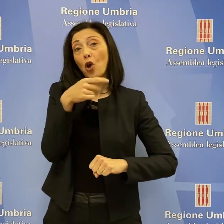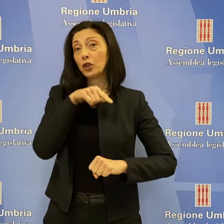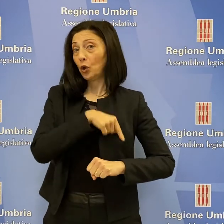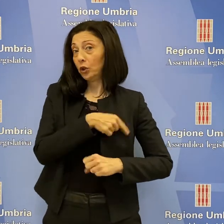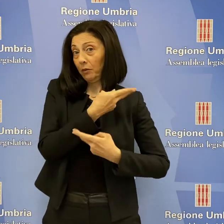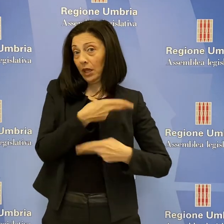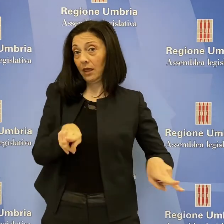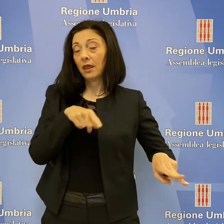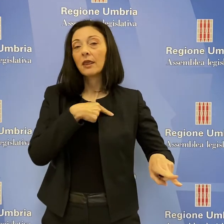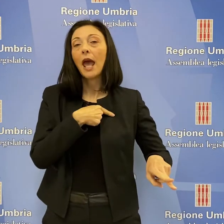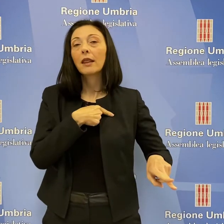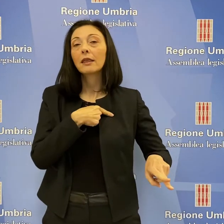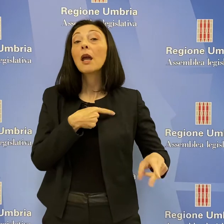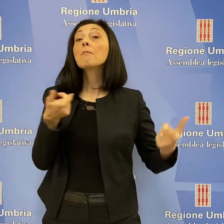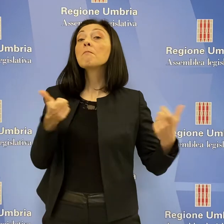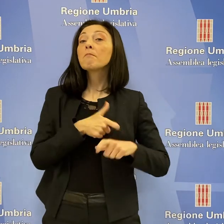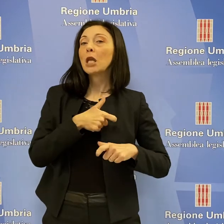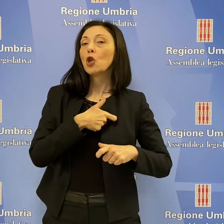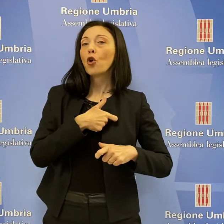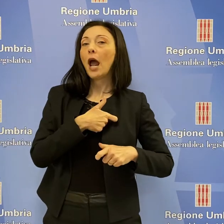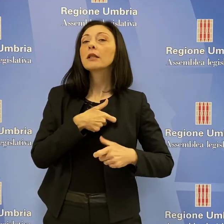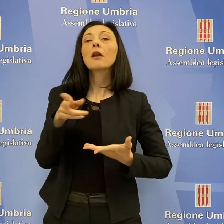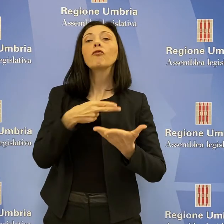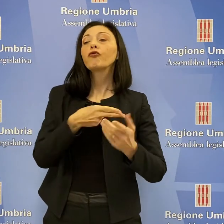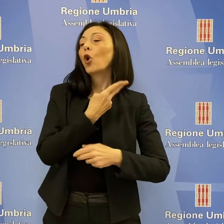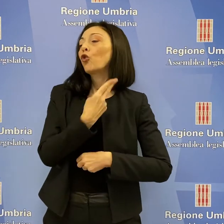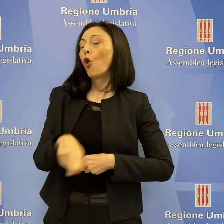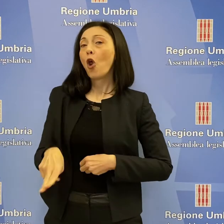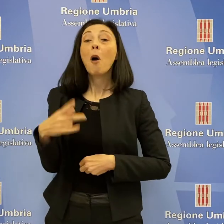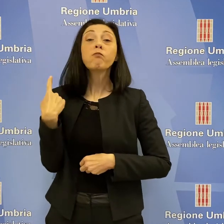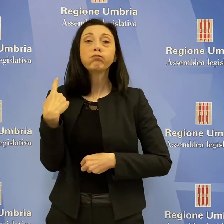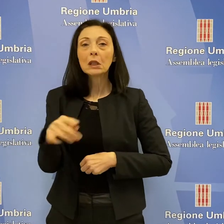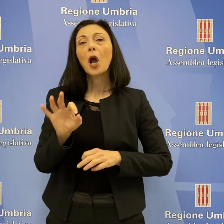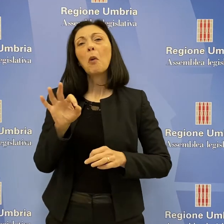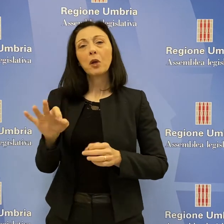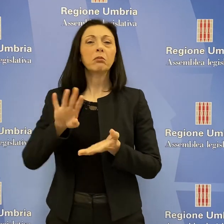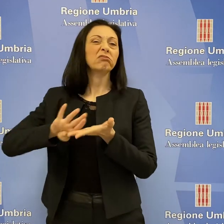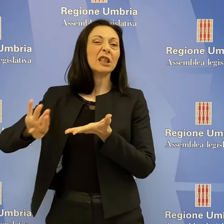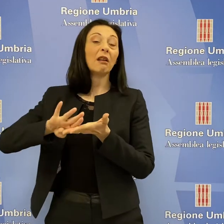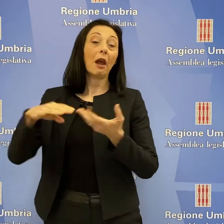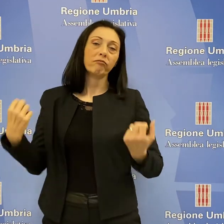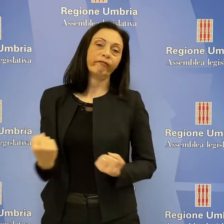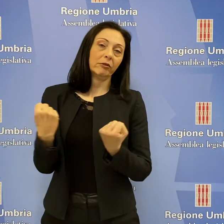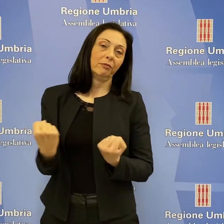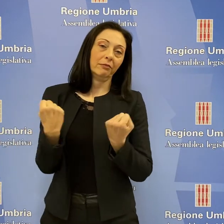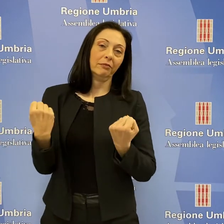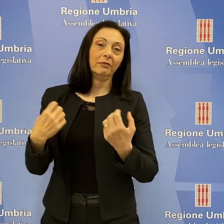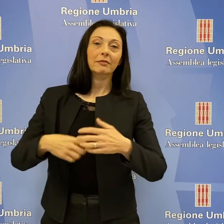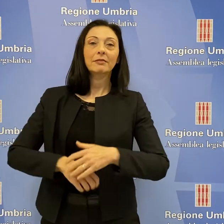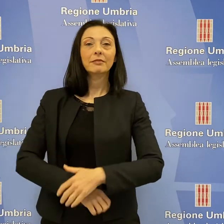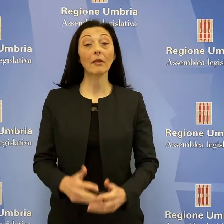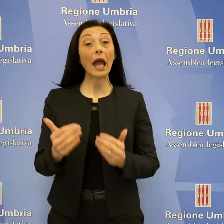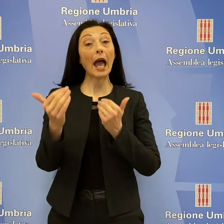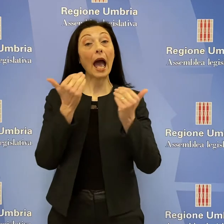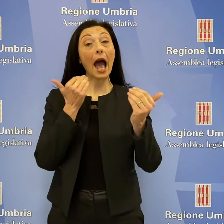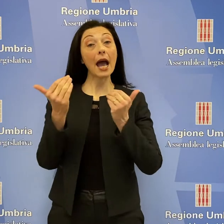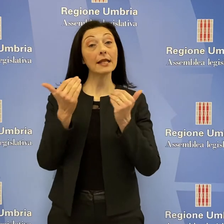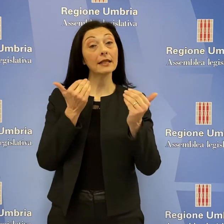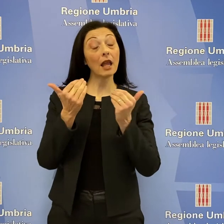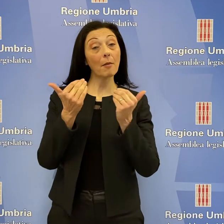parte della minoranza, che ritiene questo atto discriminatorio e propagandistico. L'Assemblea ha poi preso atto della relazione